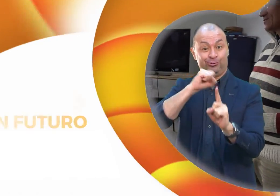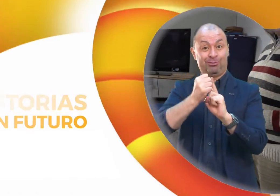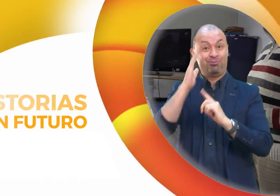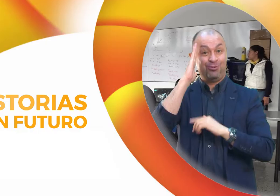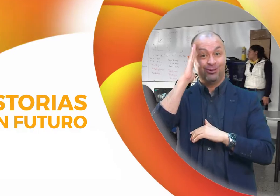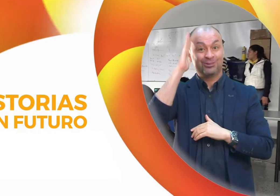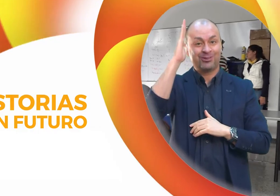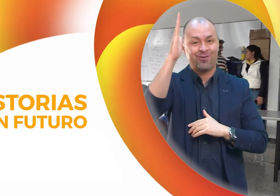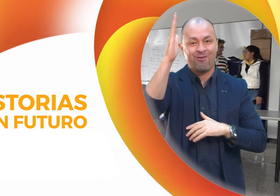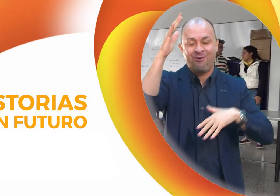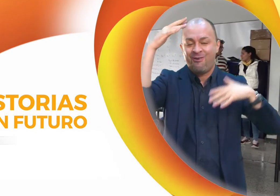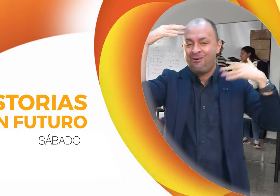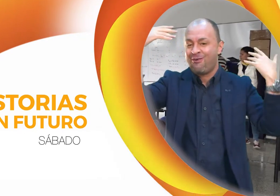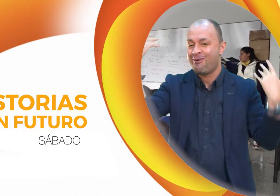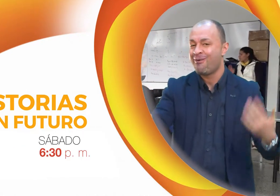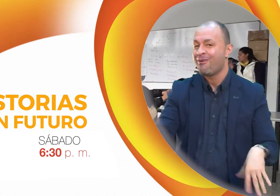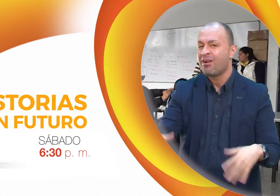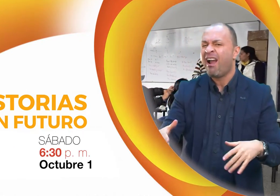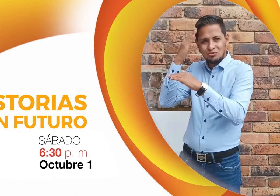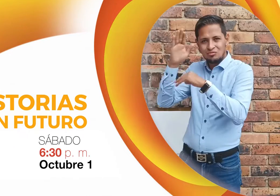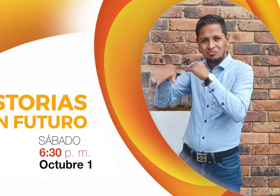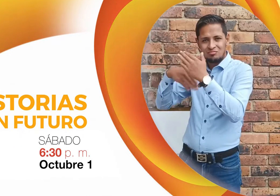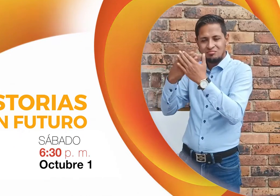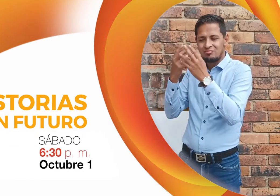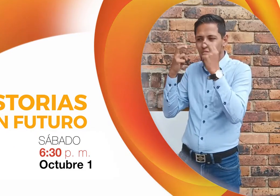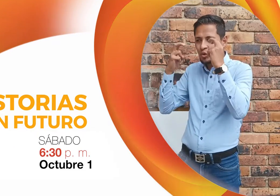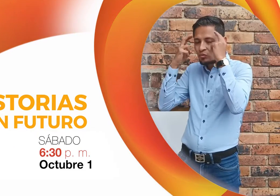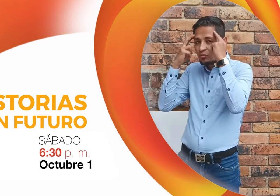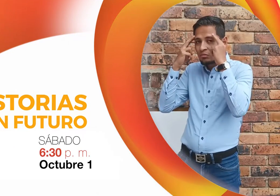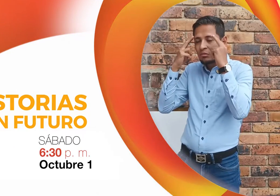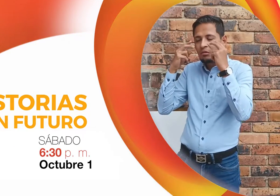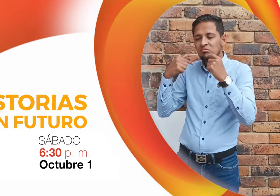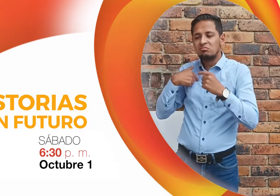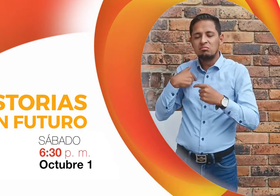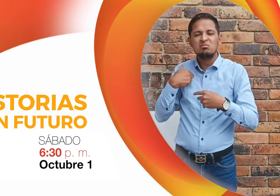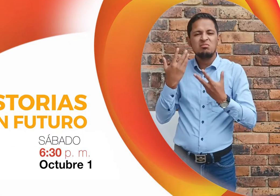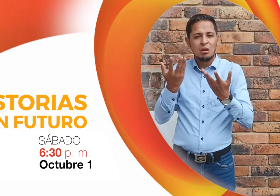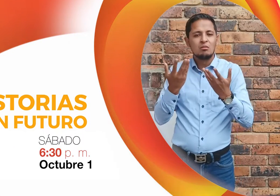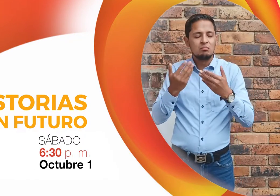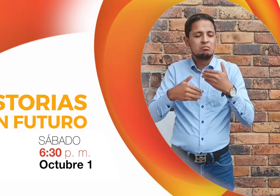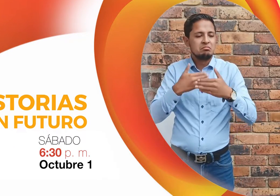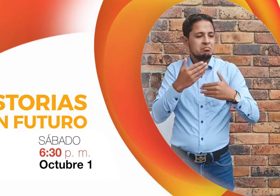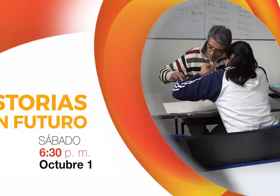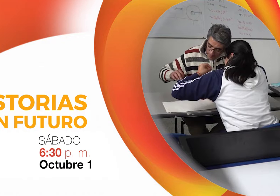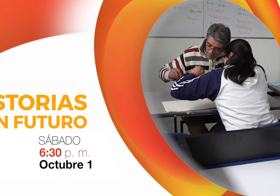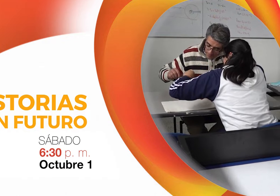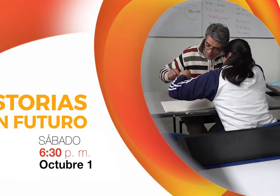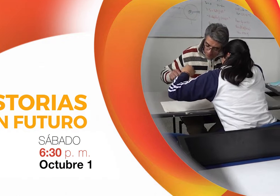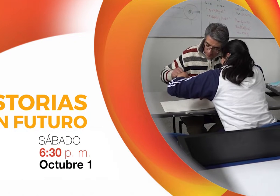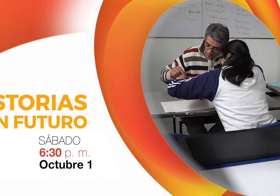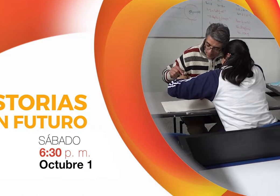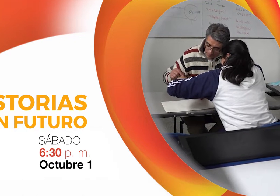Historias con futuro. Sábado 1 de octubre, 6 y 30 de la tarde.